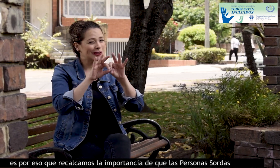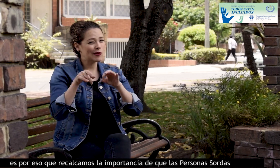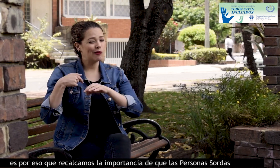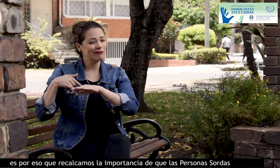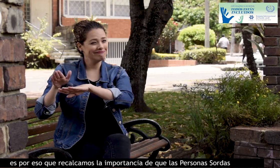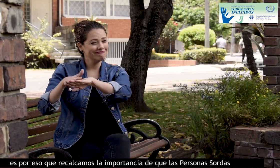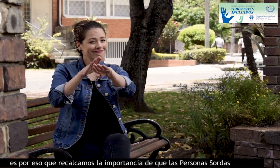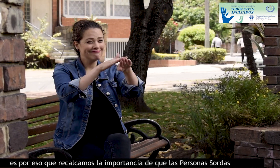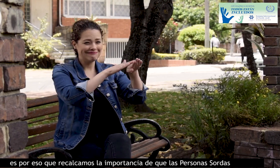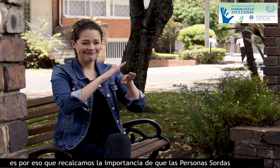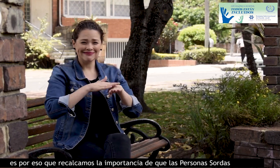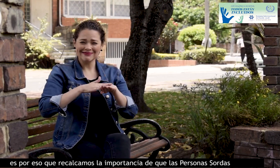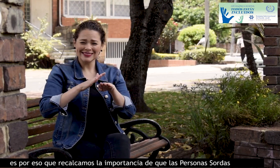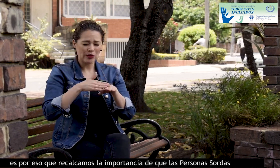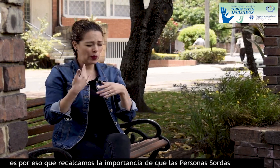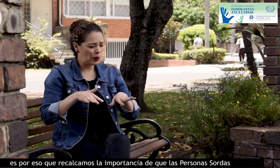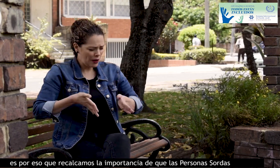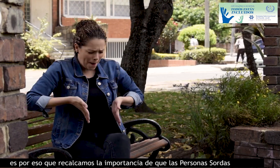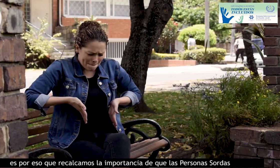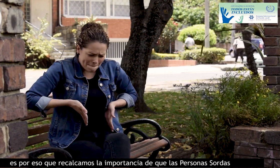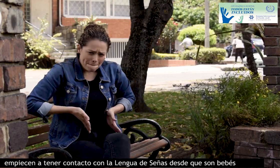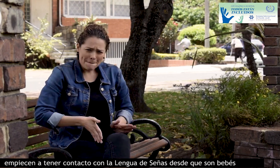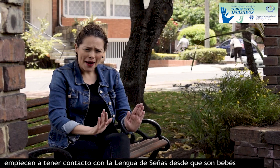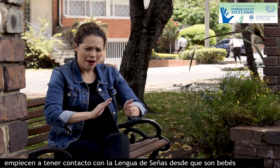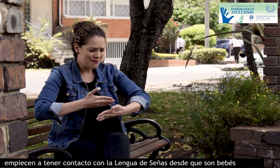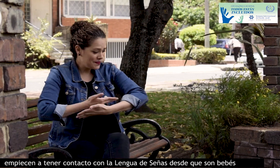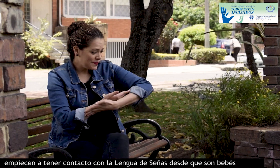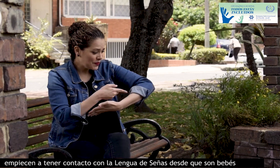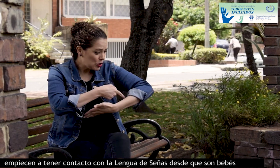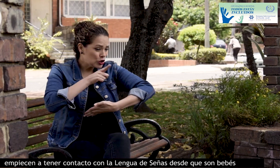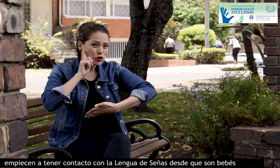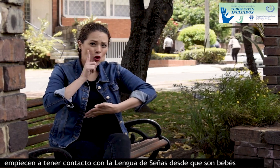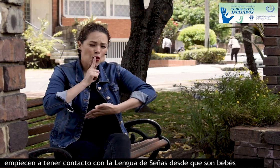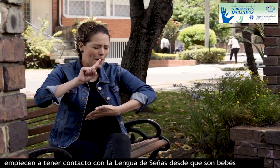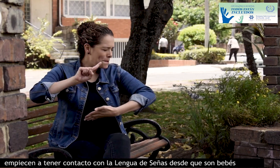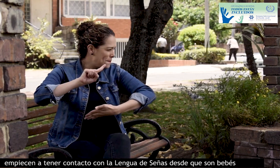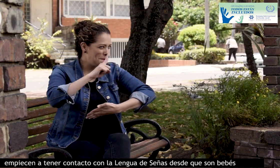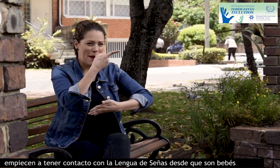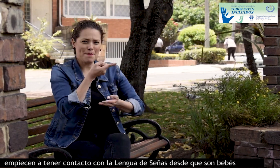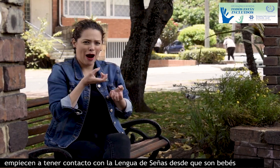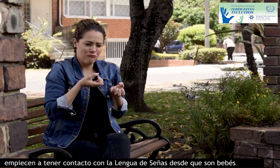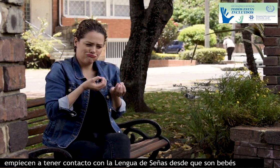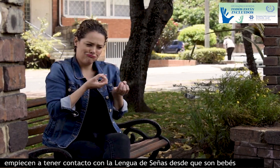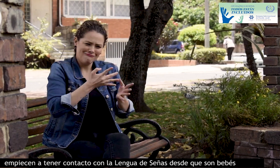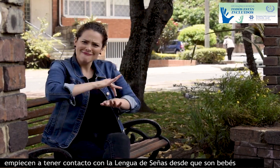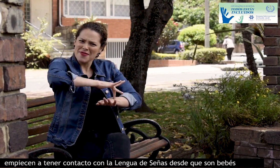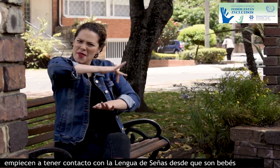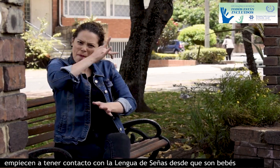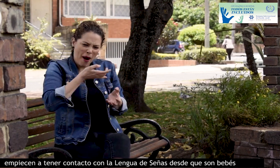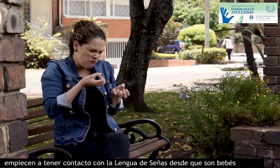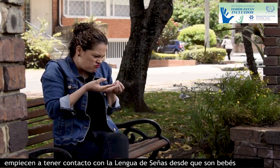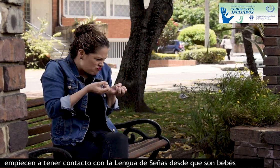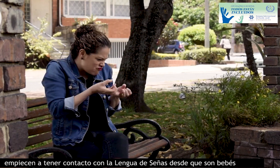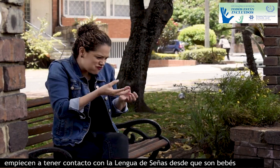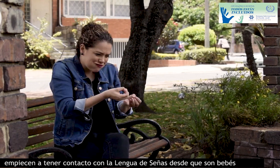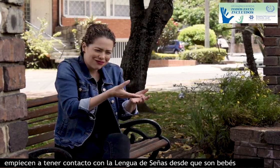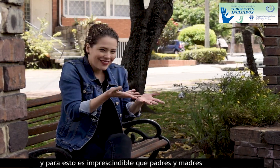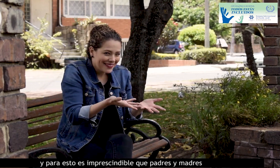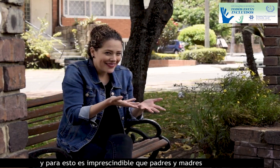Es por eso que recalcamos la importancia de que las personas sordas empiecen a tener contacto con la lengua de señas desde que son